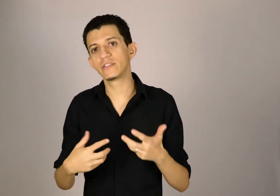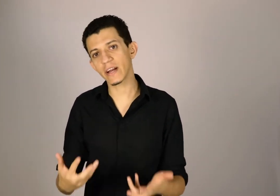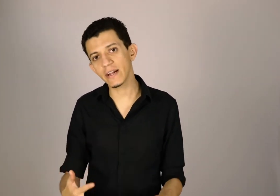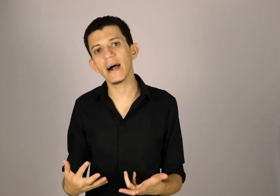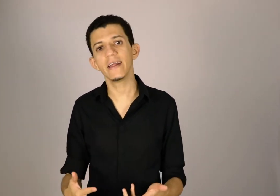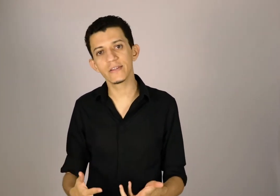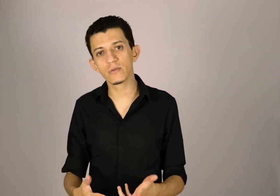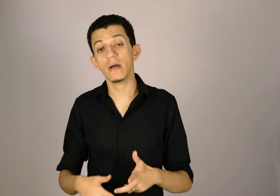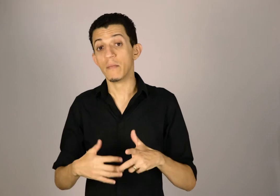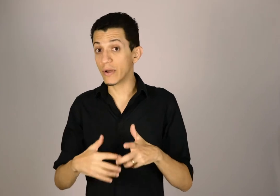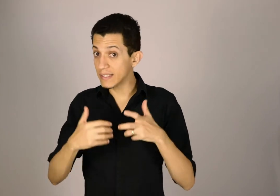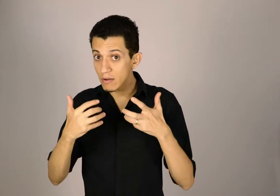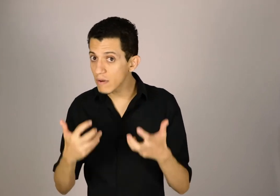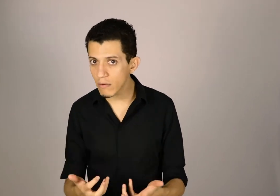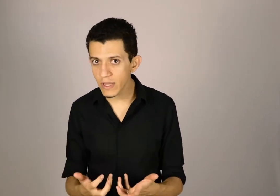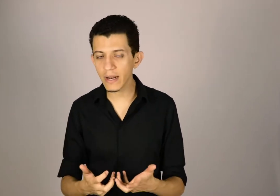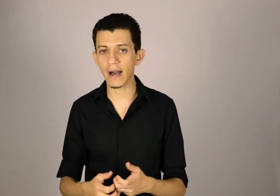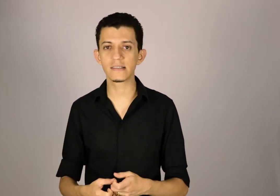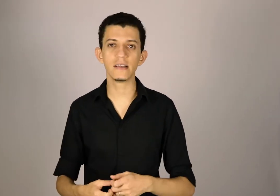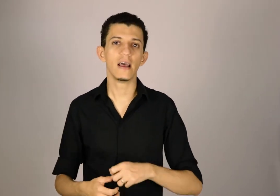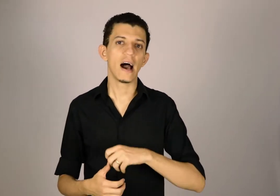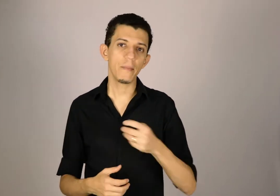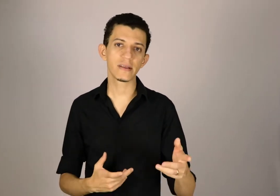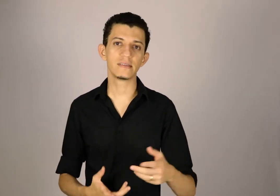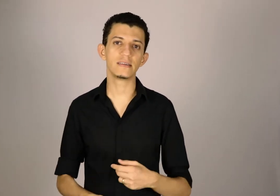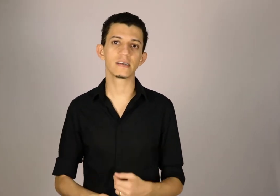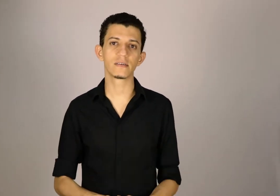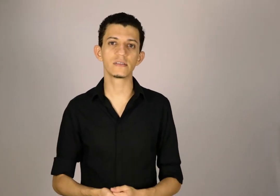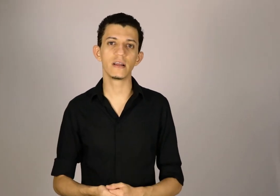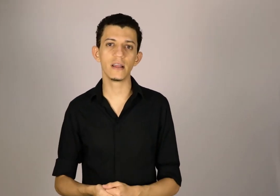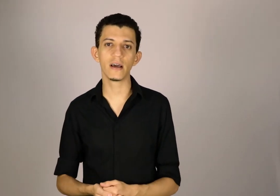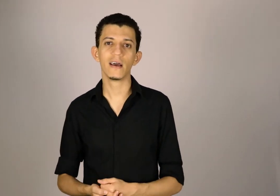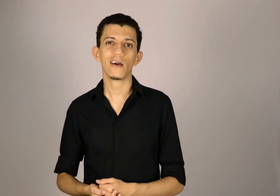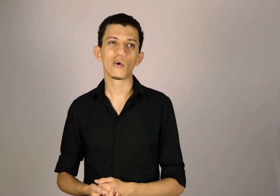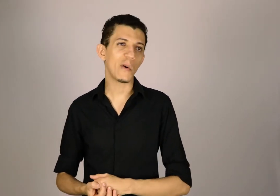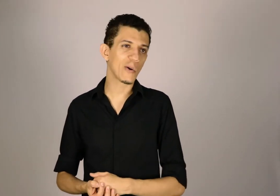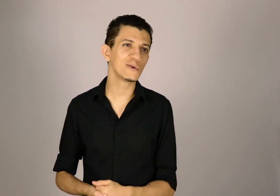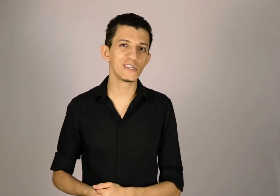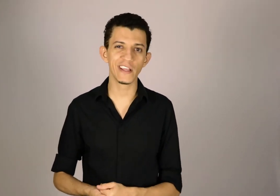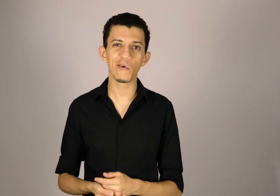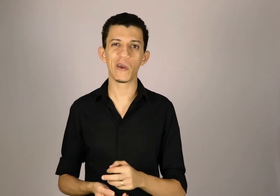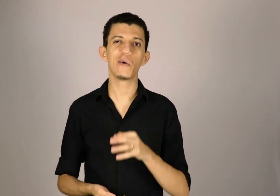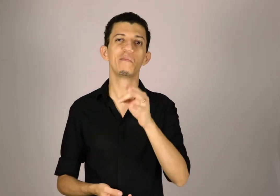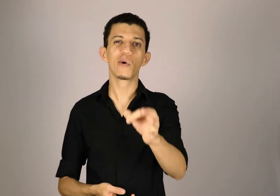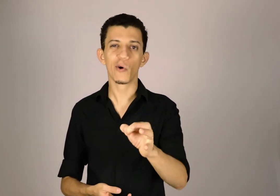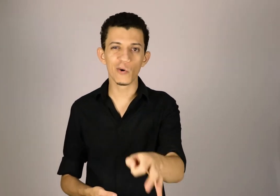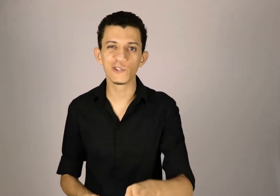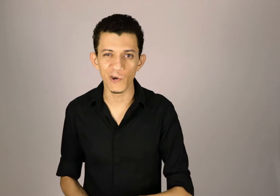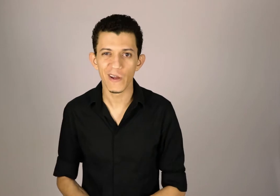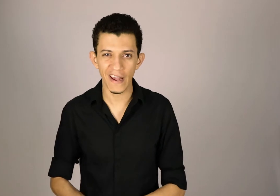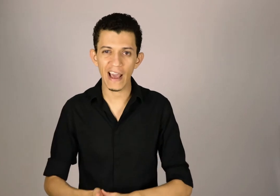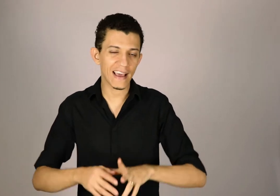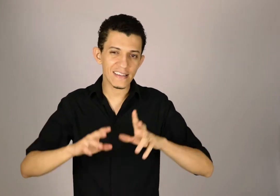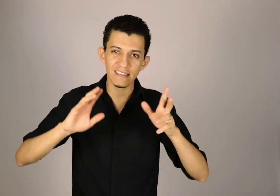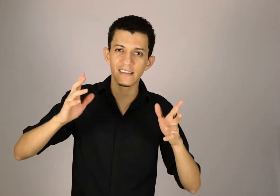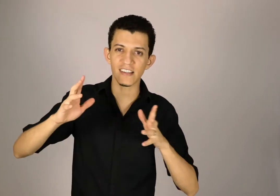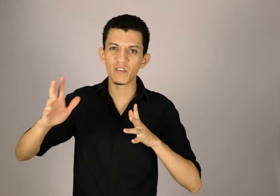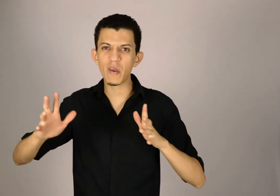treinar isso, porque se eu não treinasse, a minha sinalização seria, como alguns diriam, meio borocochô, né? Aquela sinalização meio